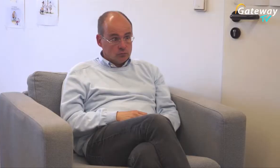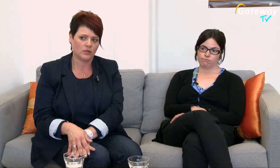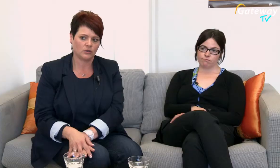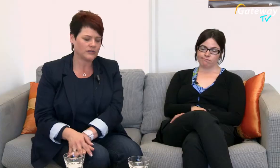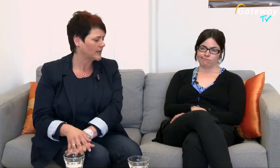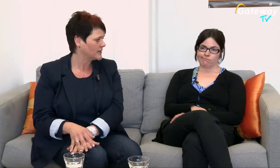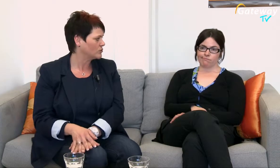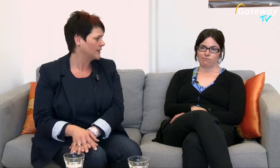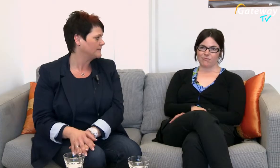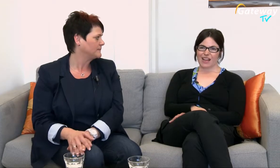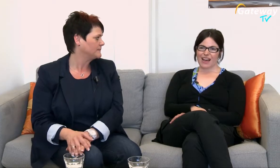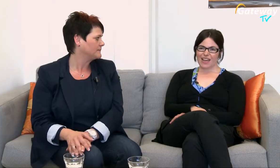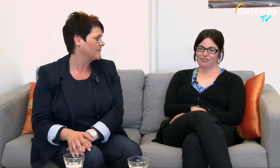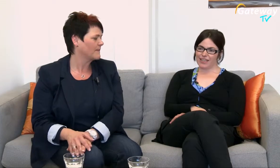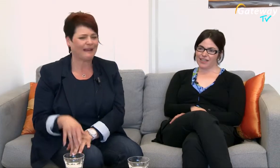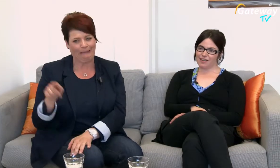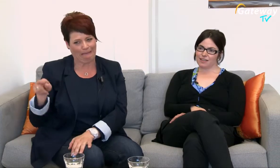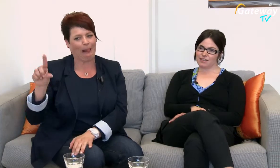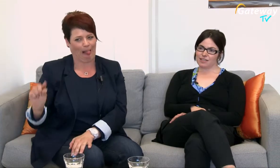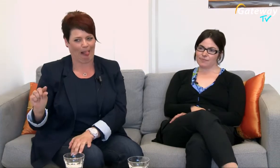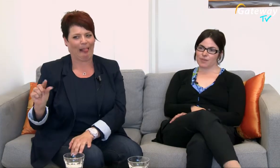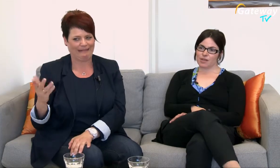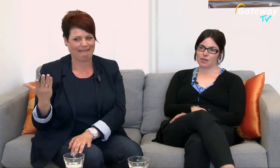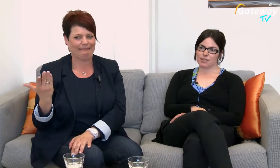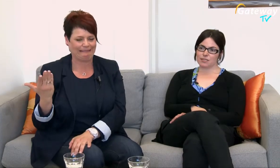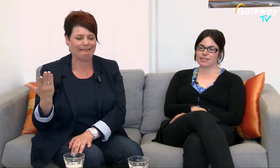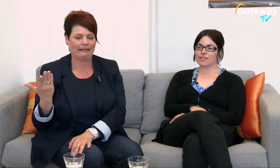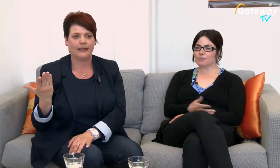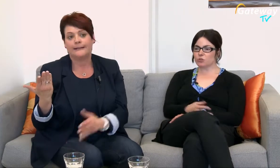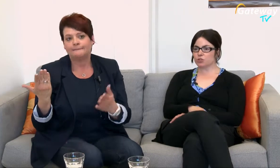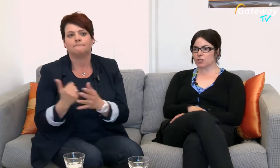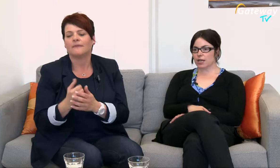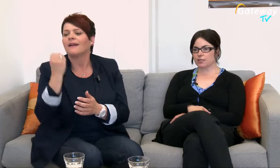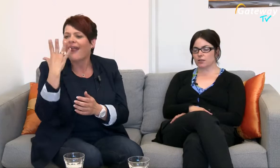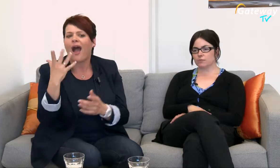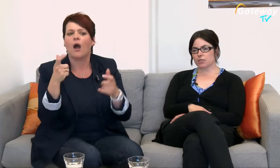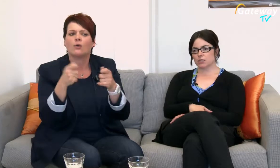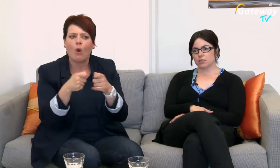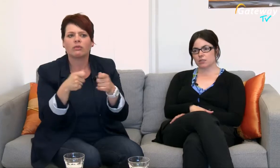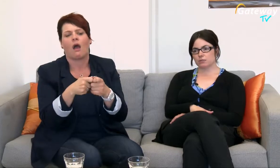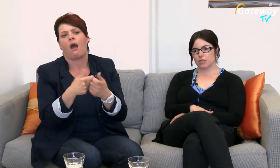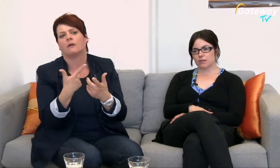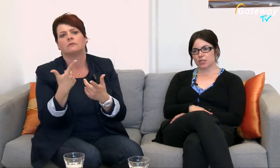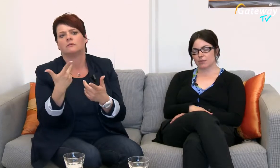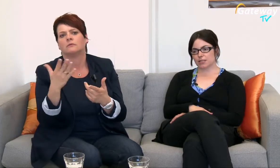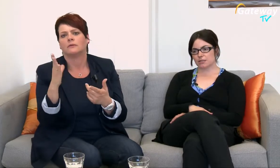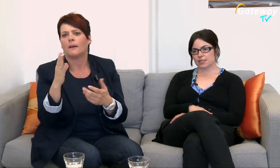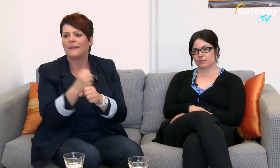Kontakte oder? Da eher weniger Aber ich habe natürlich Kontakt auch mit der Mitarbeiterin des